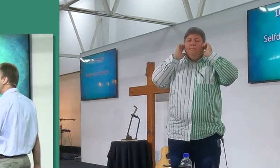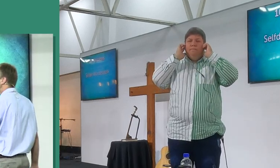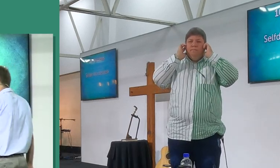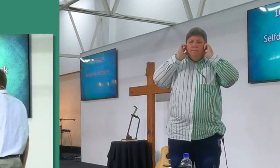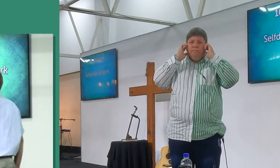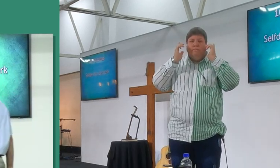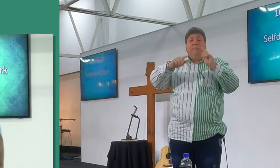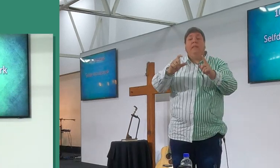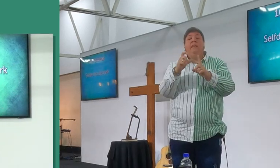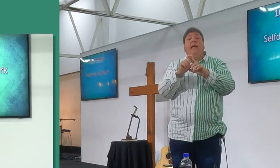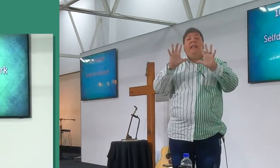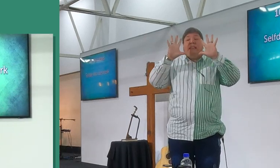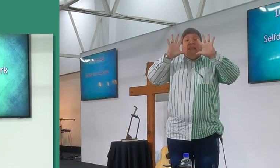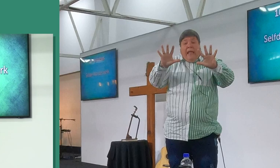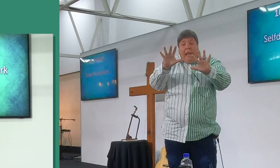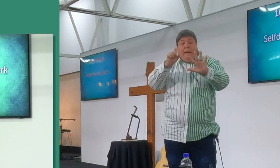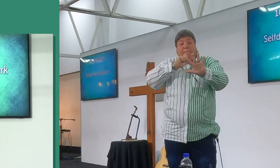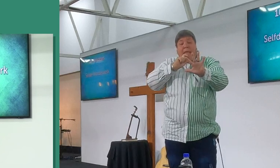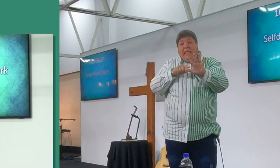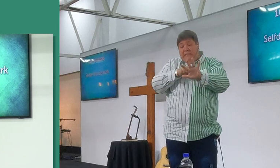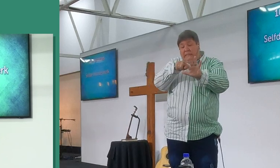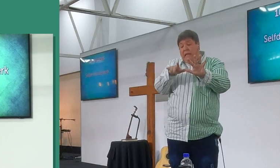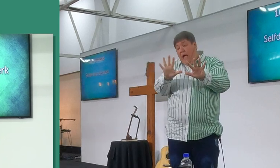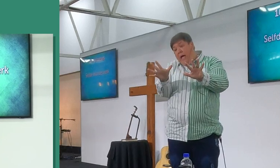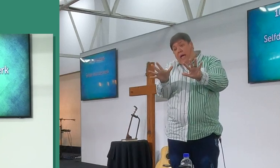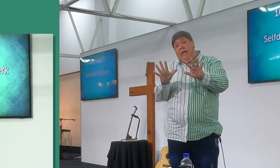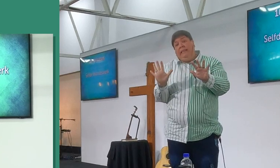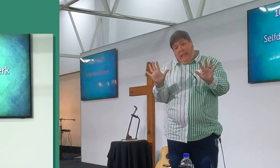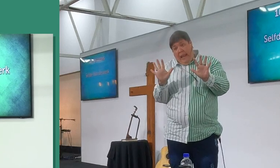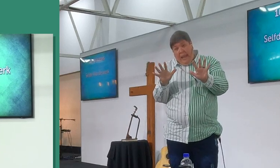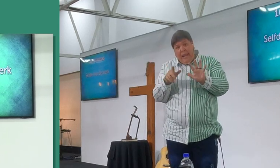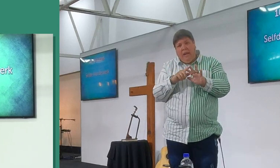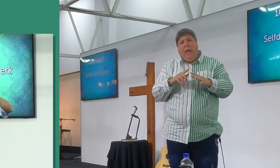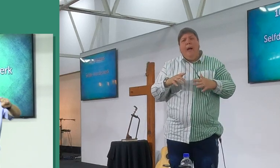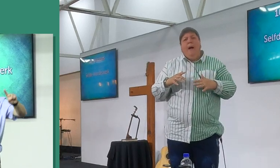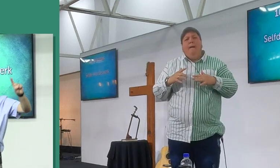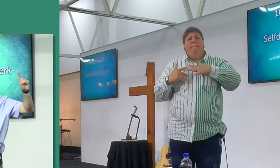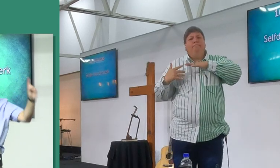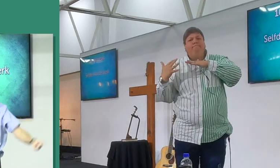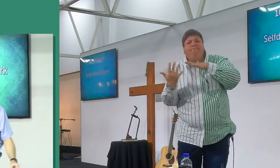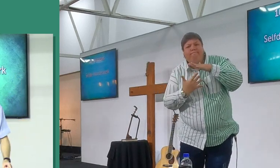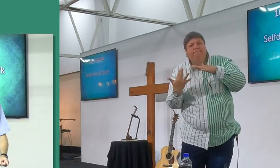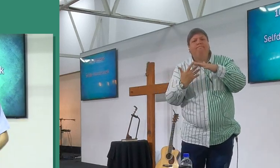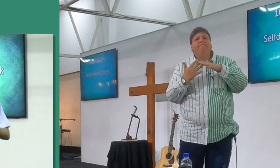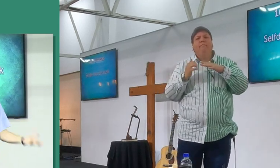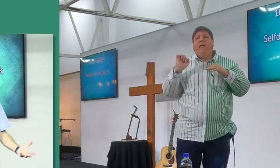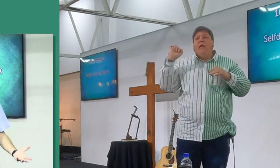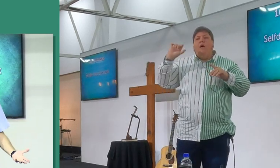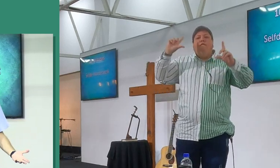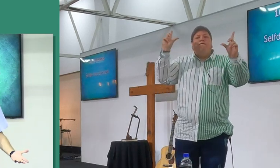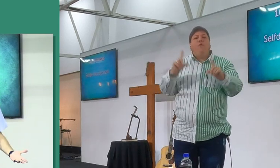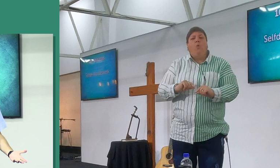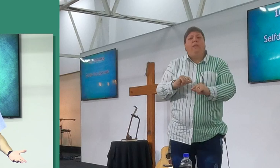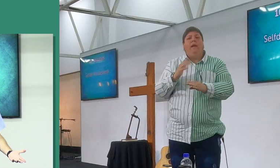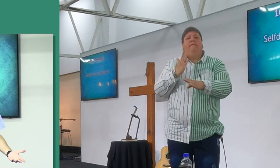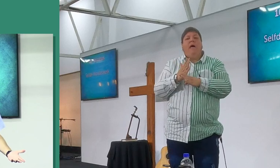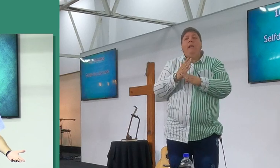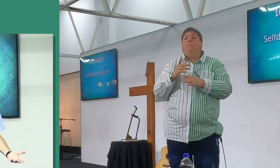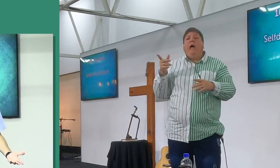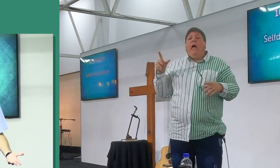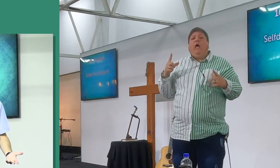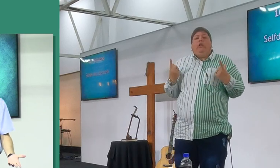het is, dat 10 mense, 10 mense, beleef die selfde wonderwerk, maar hulle reageer anders dan.